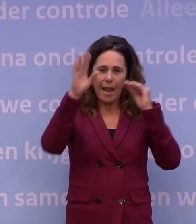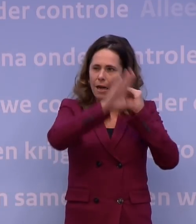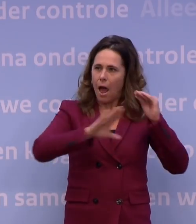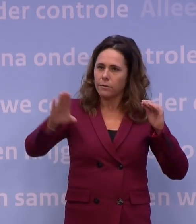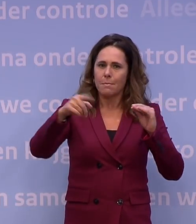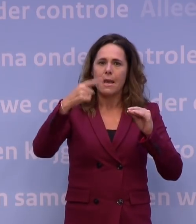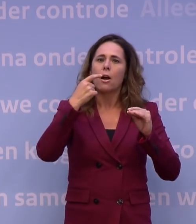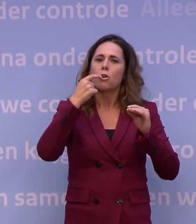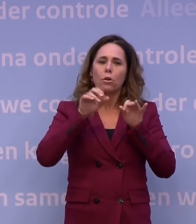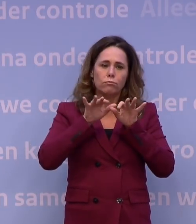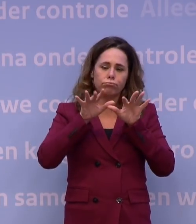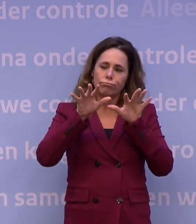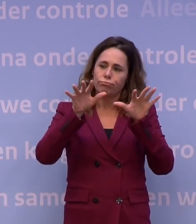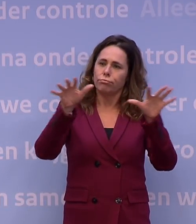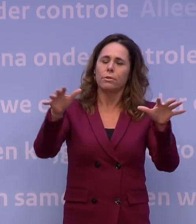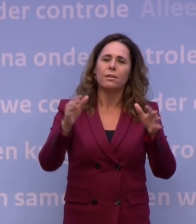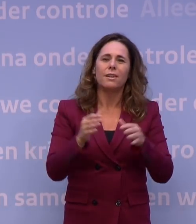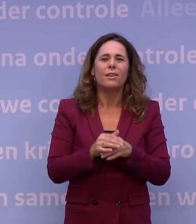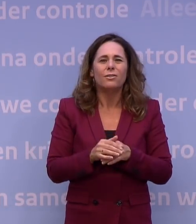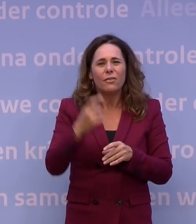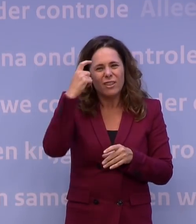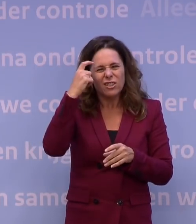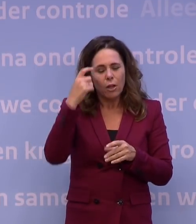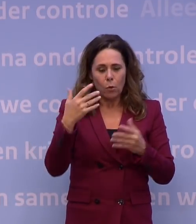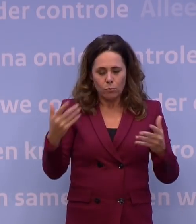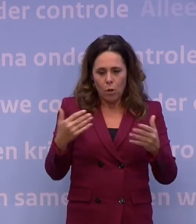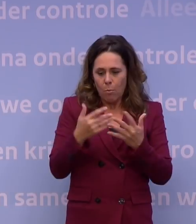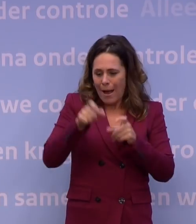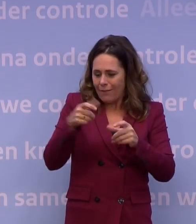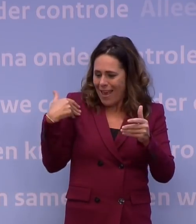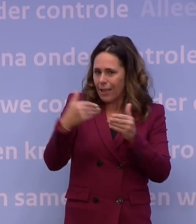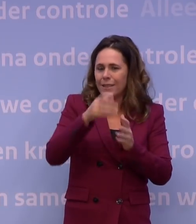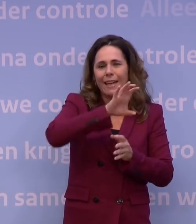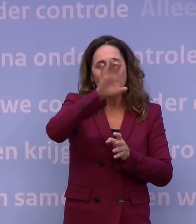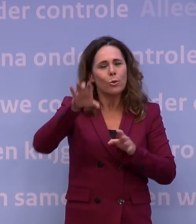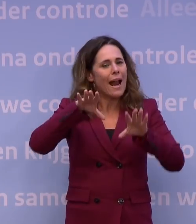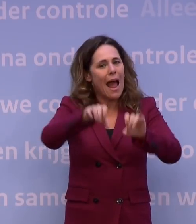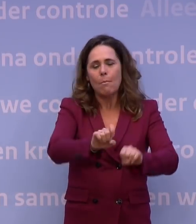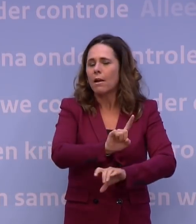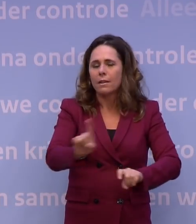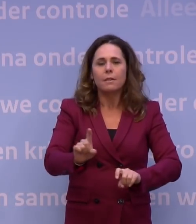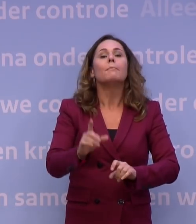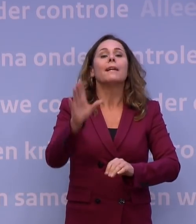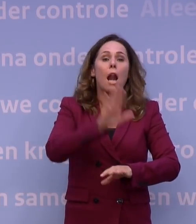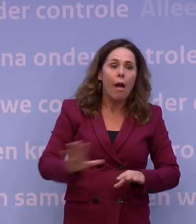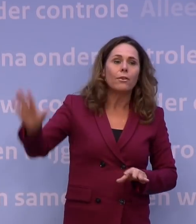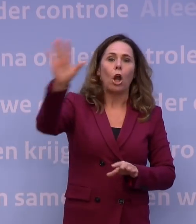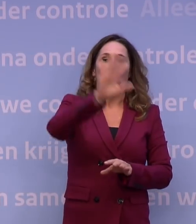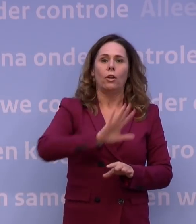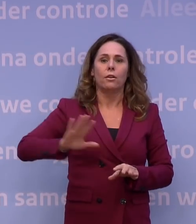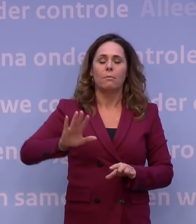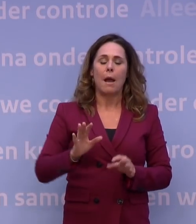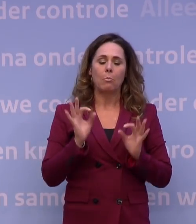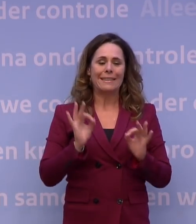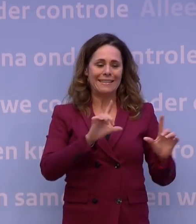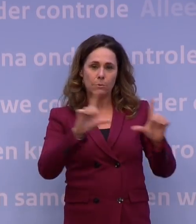dan is het tijdelijk verstandig om niet door te gaan voor de komende paar weken met die regionale aanpak, maar met landelijke maatregelen. Maar we monitoren het heel precies